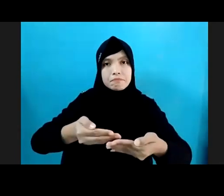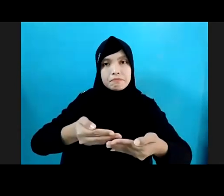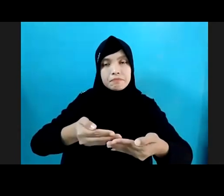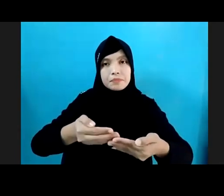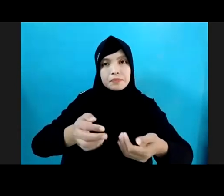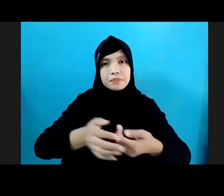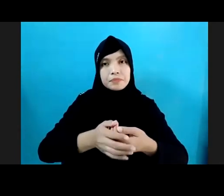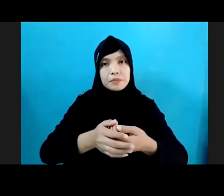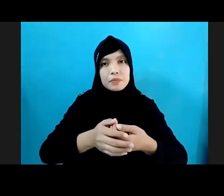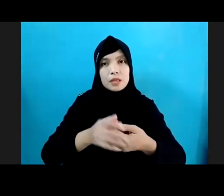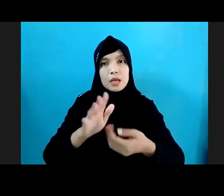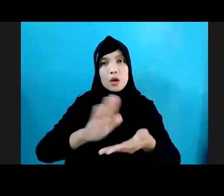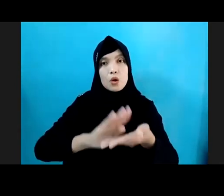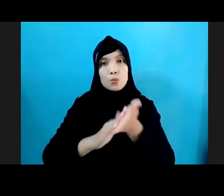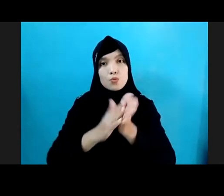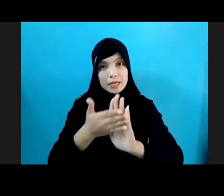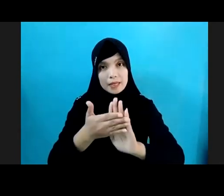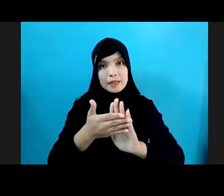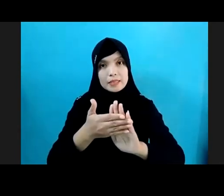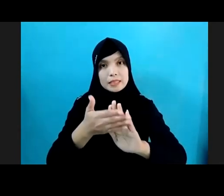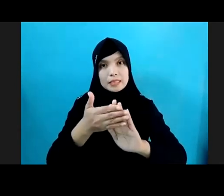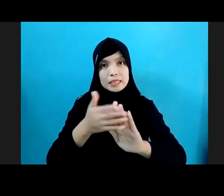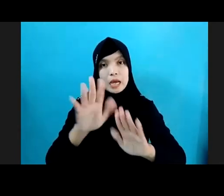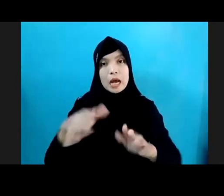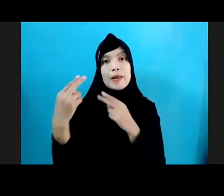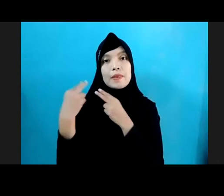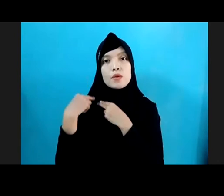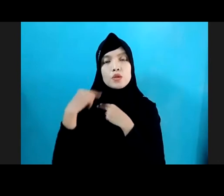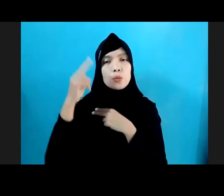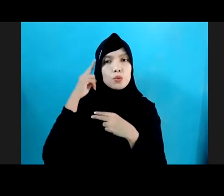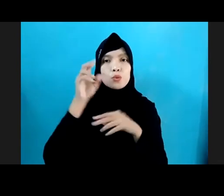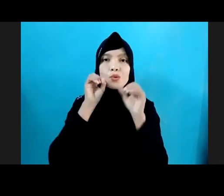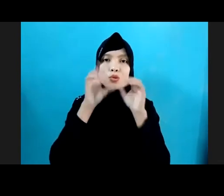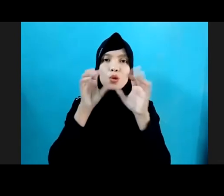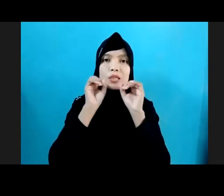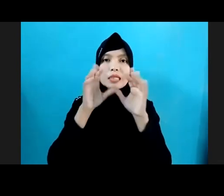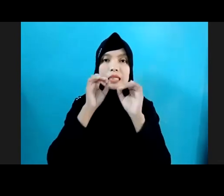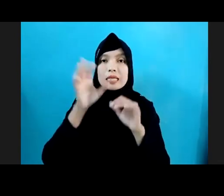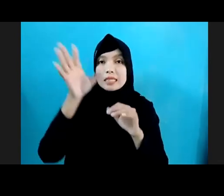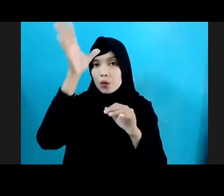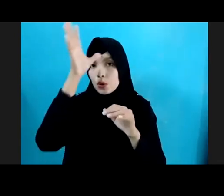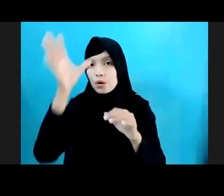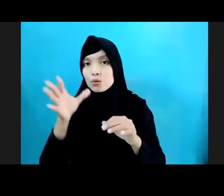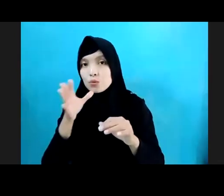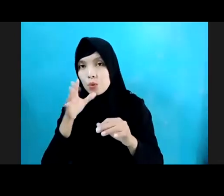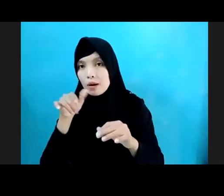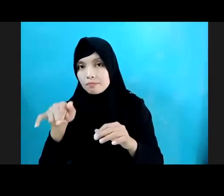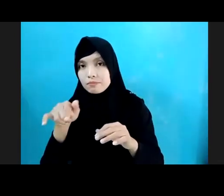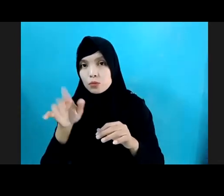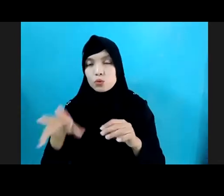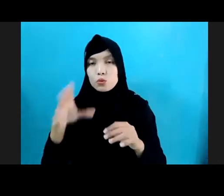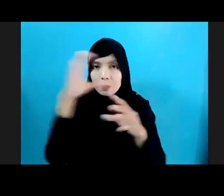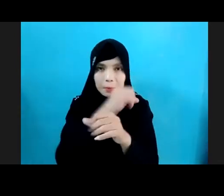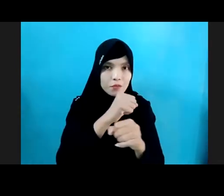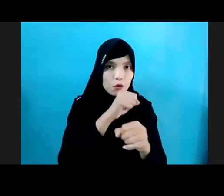Suatu Komunitas Yang Bertugas Untuk Melakukan Sosialisasi Kepada Orang Tua Supaya Memperhatikan Anak